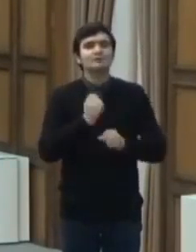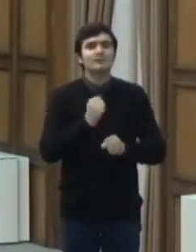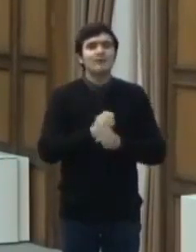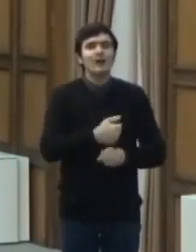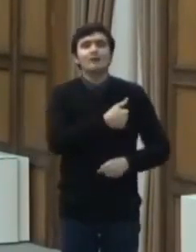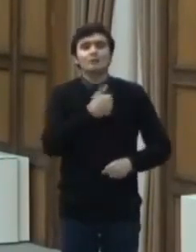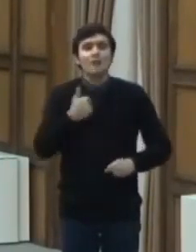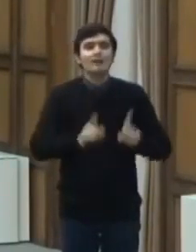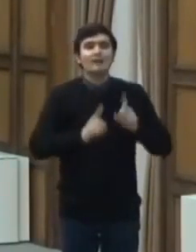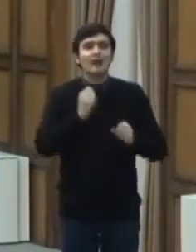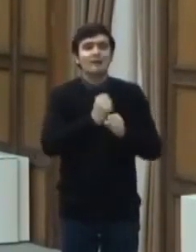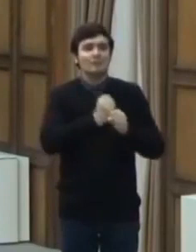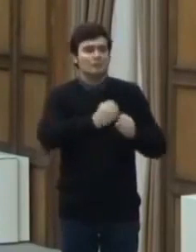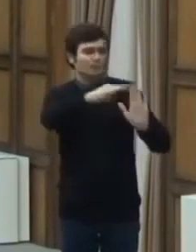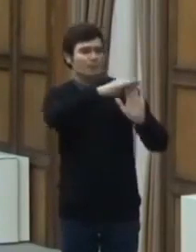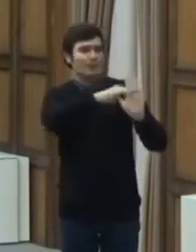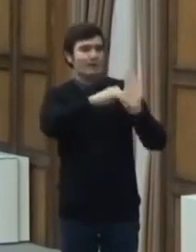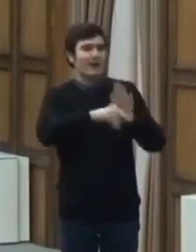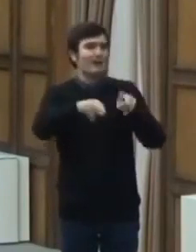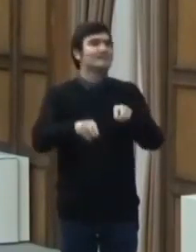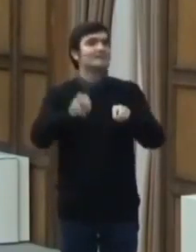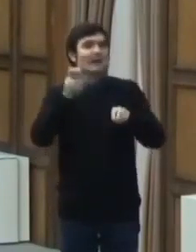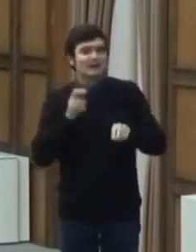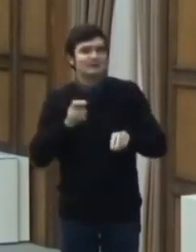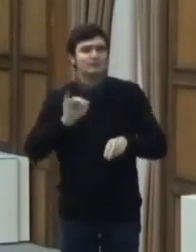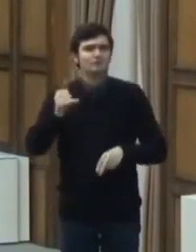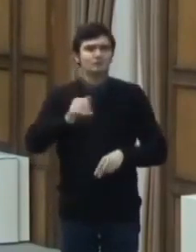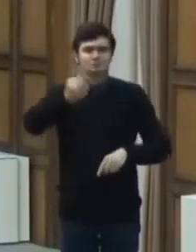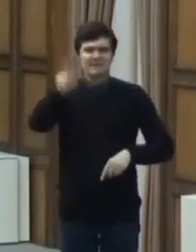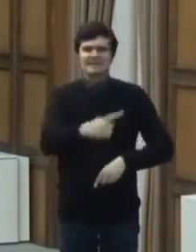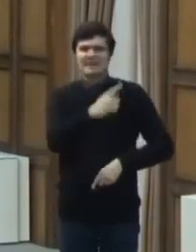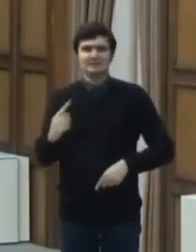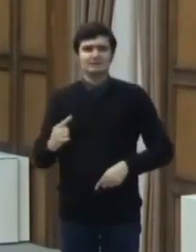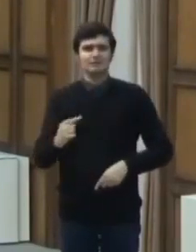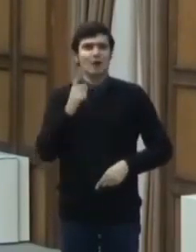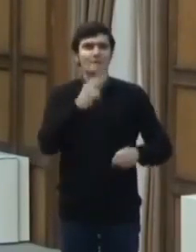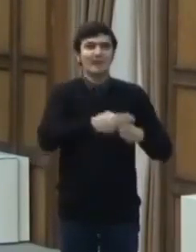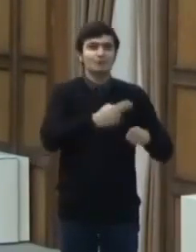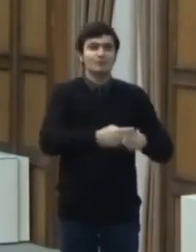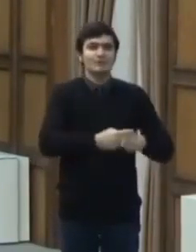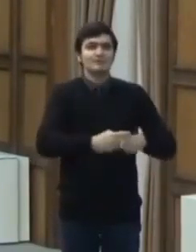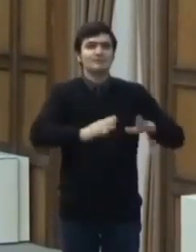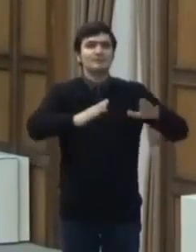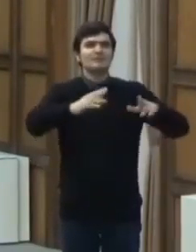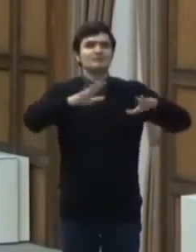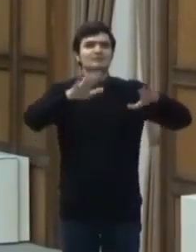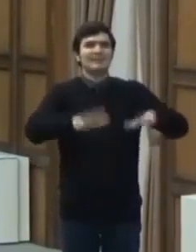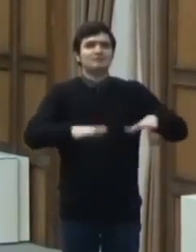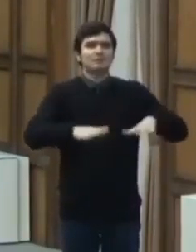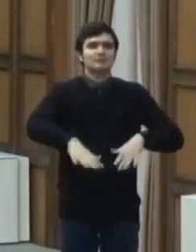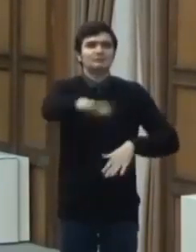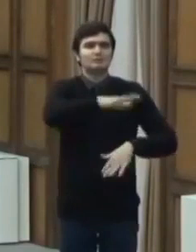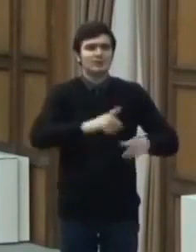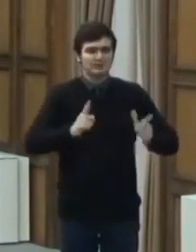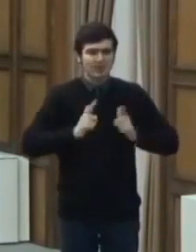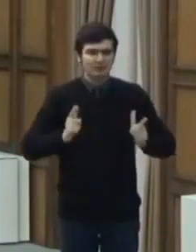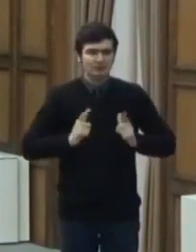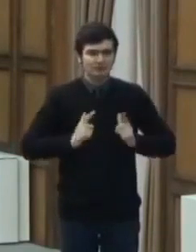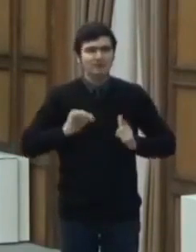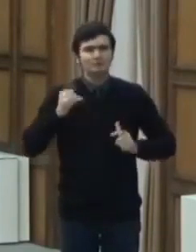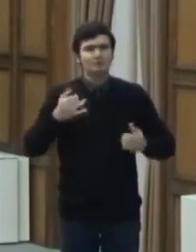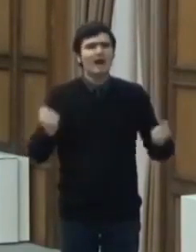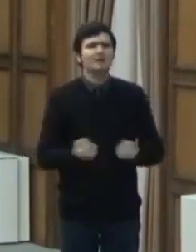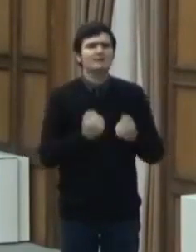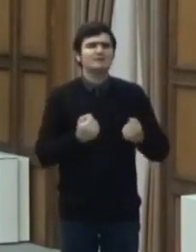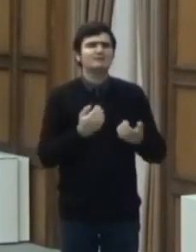programare prealabilă și interzicerea staționarii pacienților în zonele de așteptare, precum și activitățile de internare a